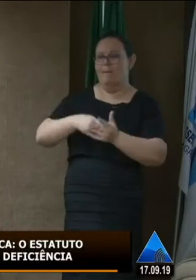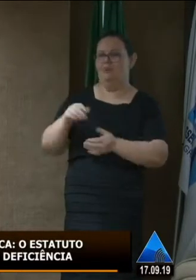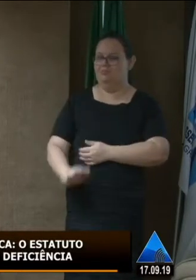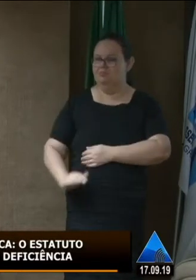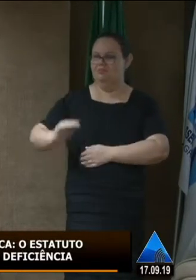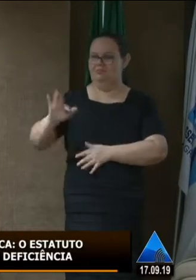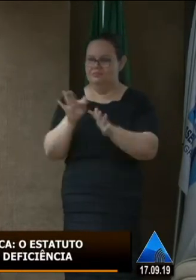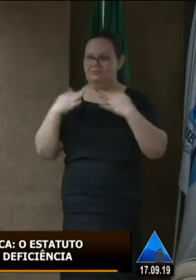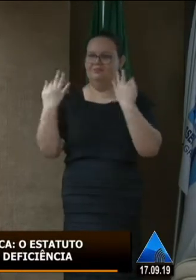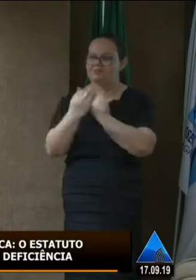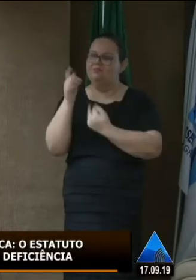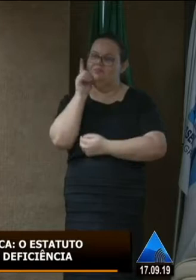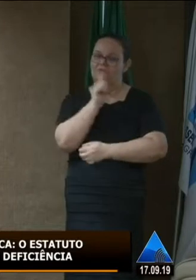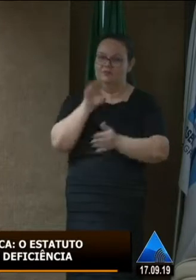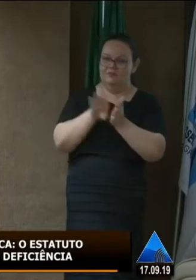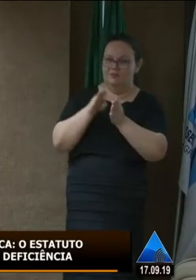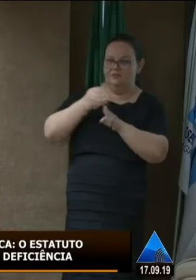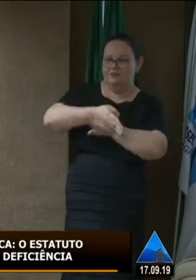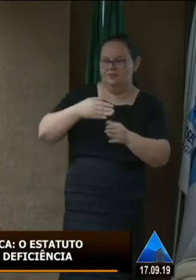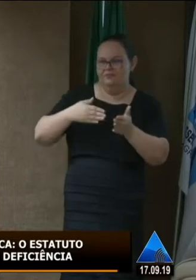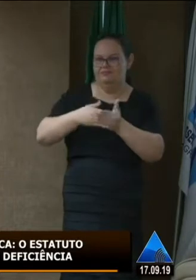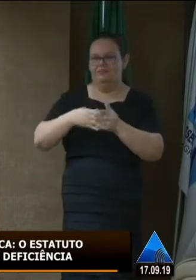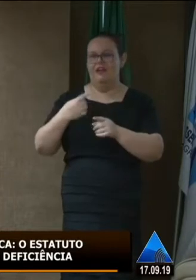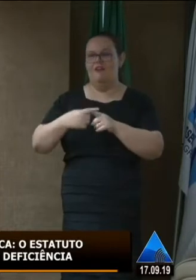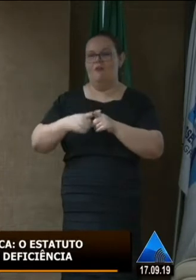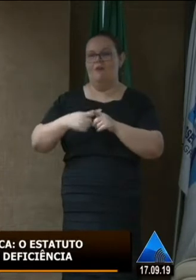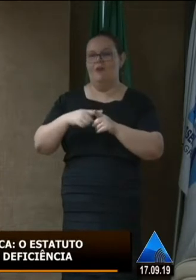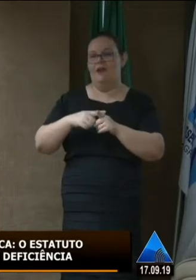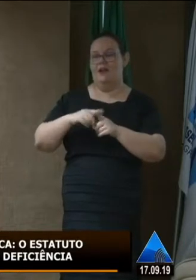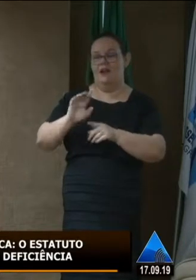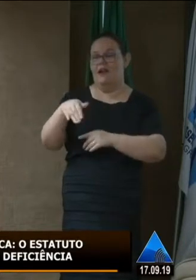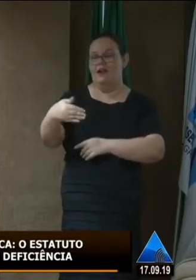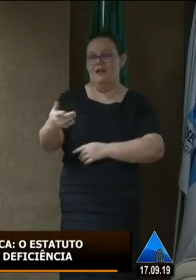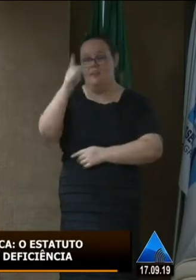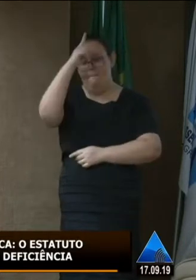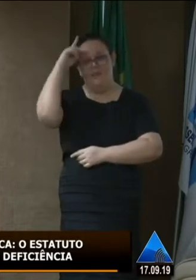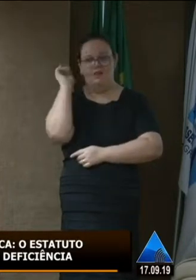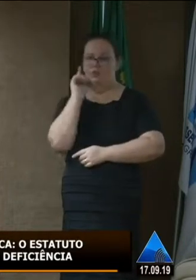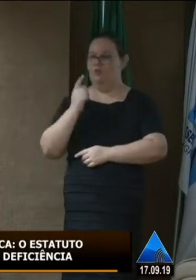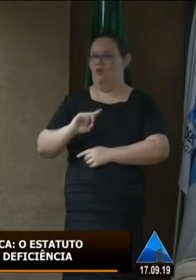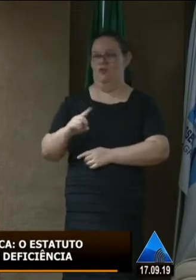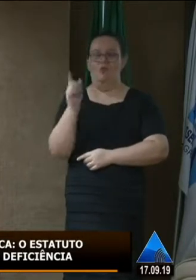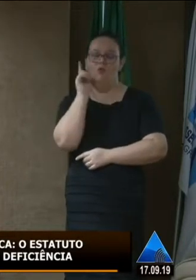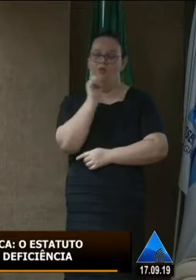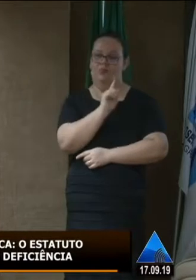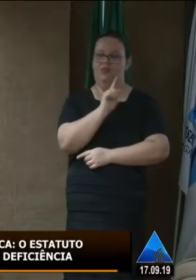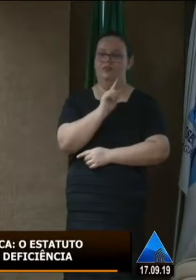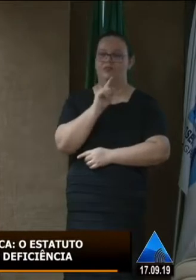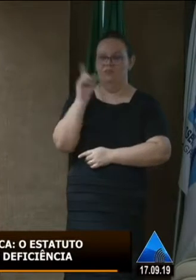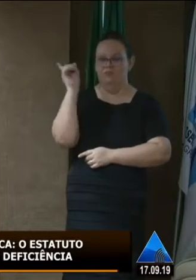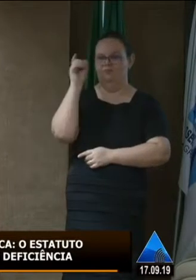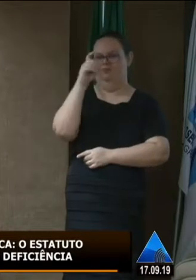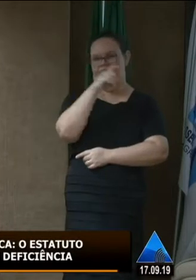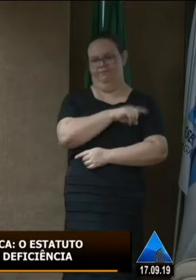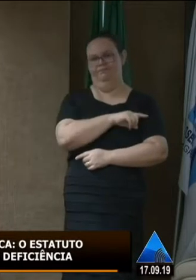para essas famílias que conseguem chegar até lá. Porque para as que não conseguem, o suplício é grande, né? Esse